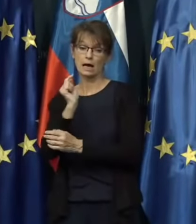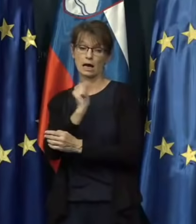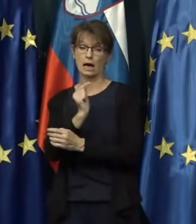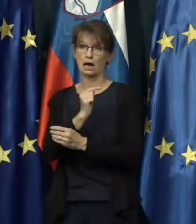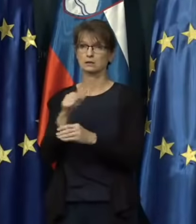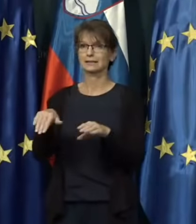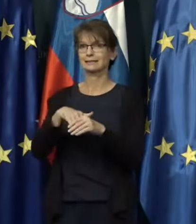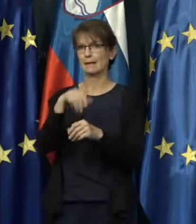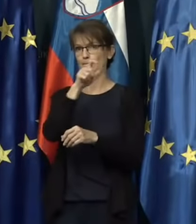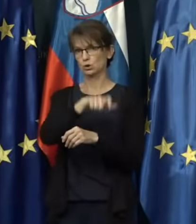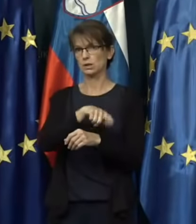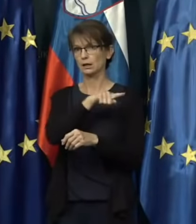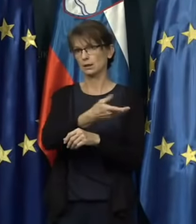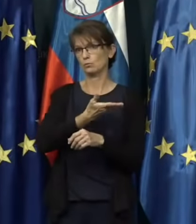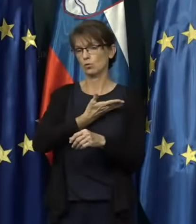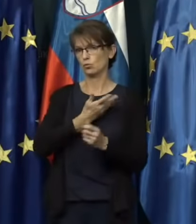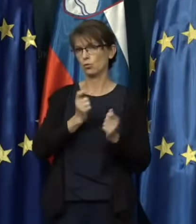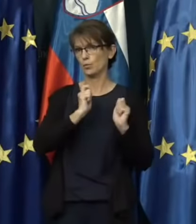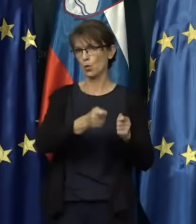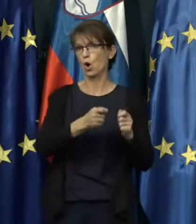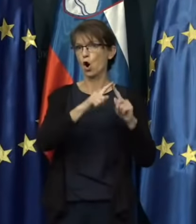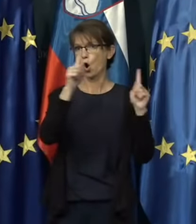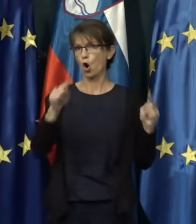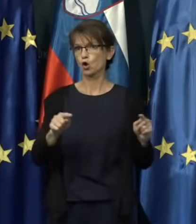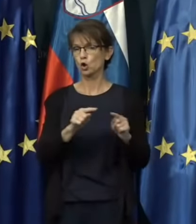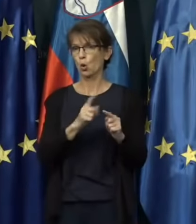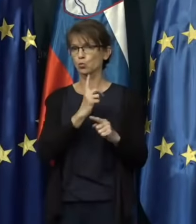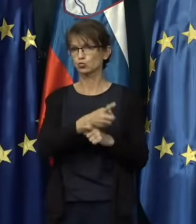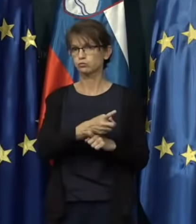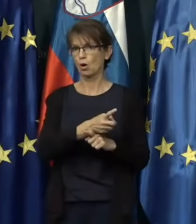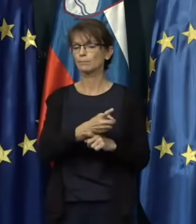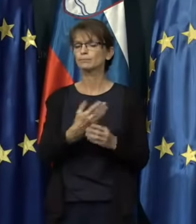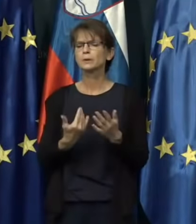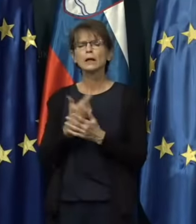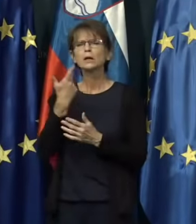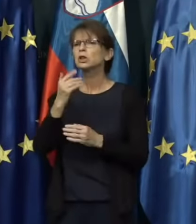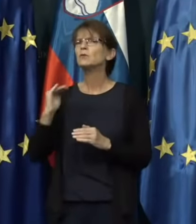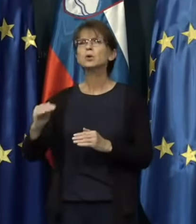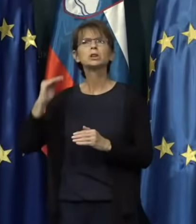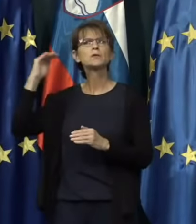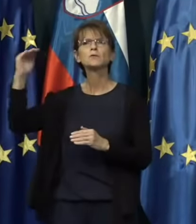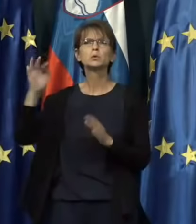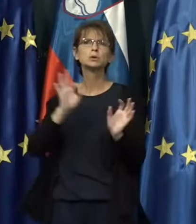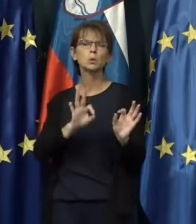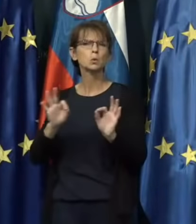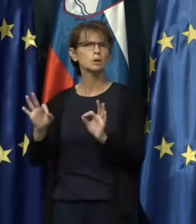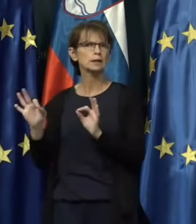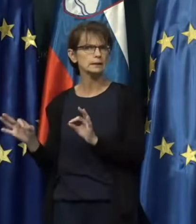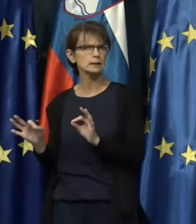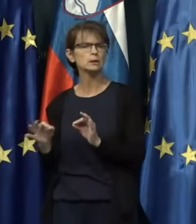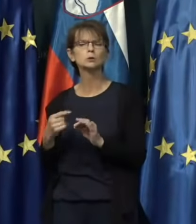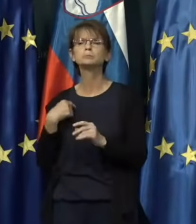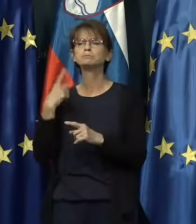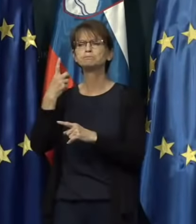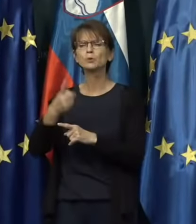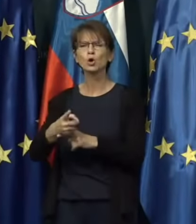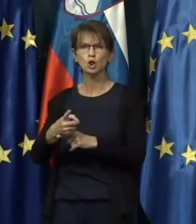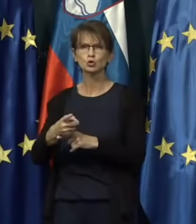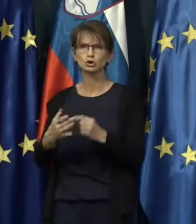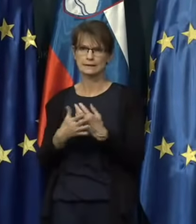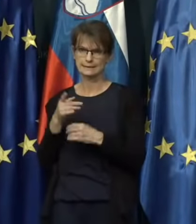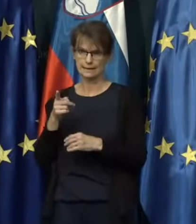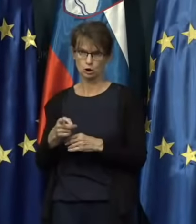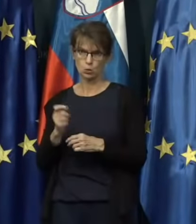ki bi to odločbo prejel. Zakaj smo se odločili za to dvojni vojsko ureditev? Predvsem zato, da